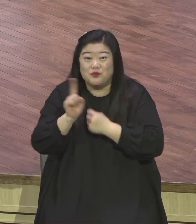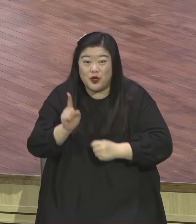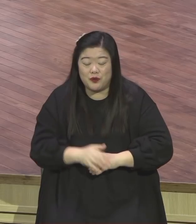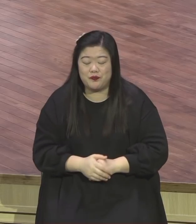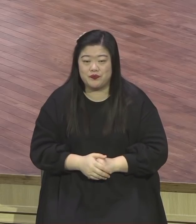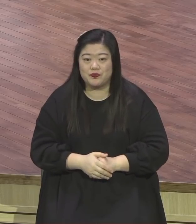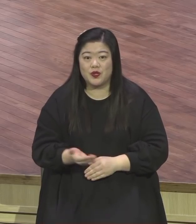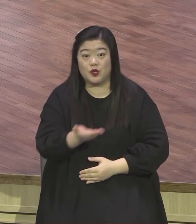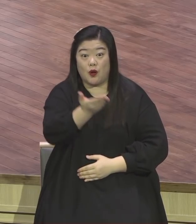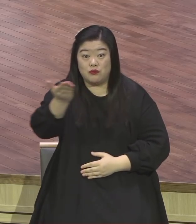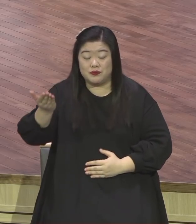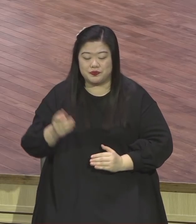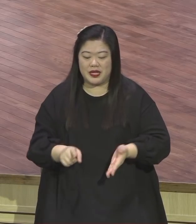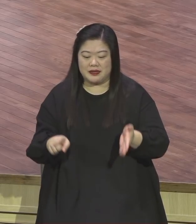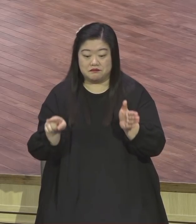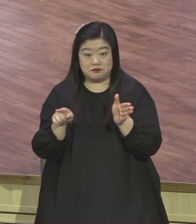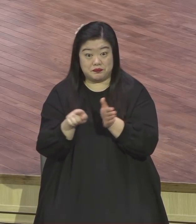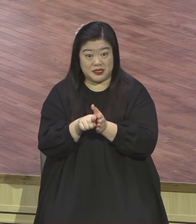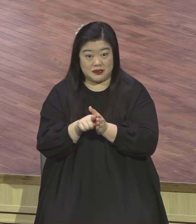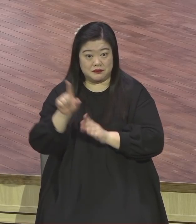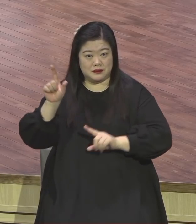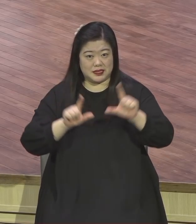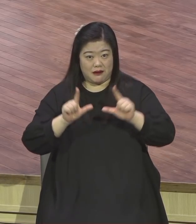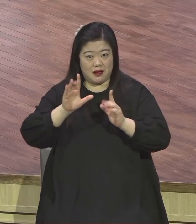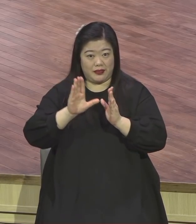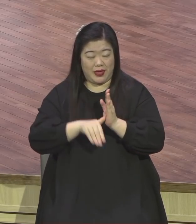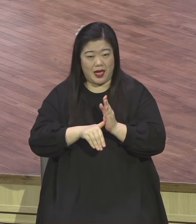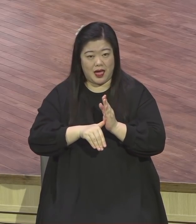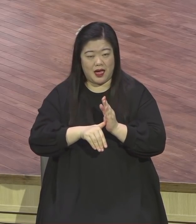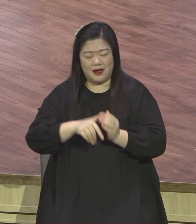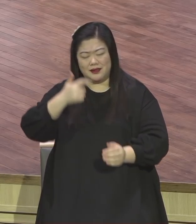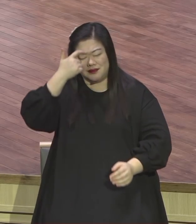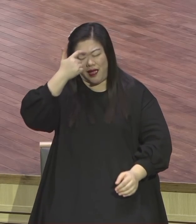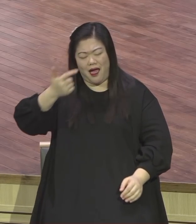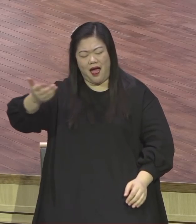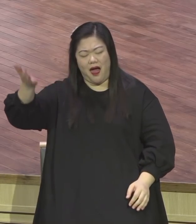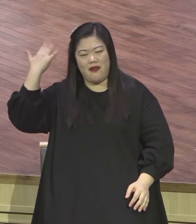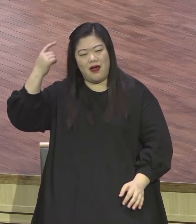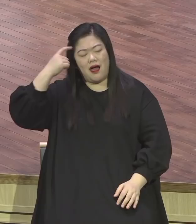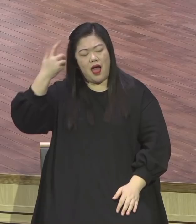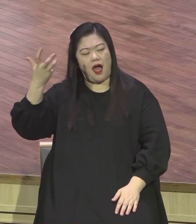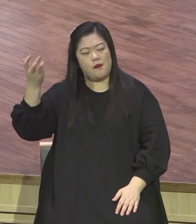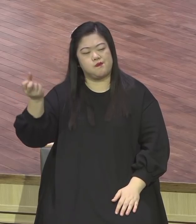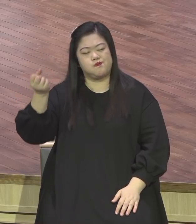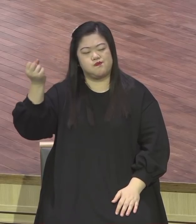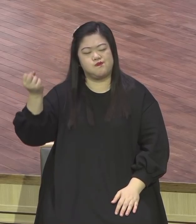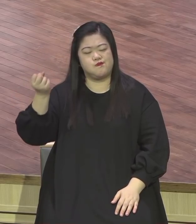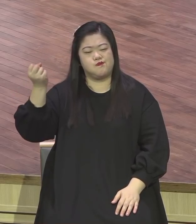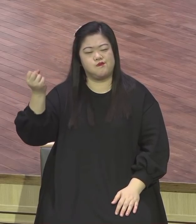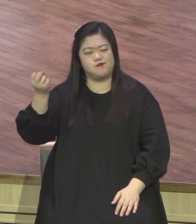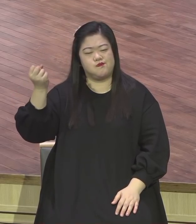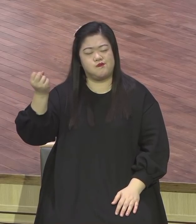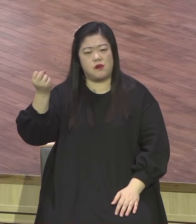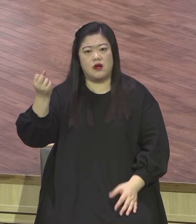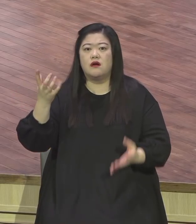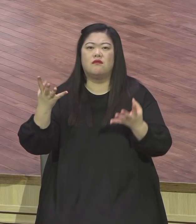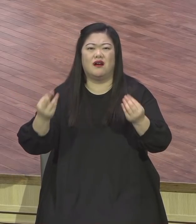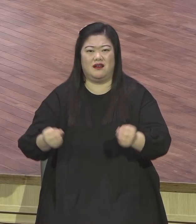과거의 것에 잡혀 있어요 오늘을 새롭게 살려고 하면 새로운 일을 봤는데